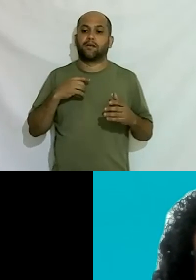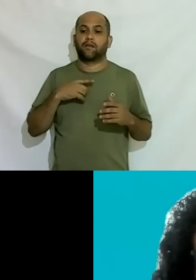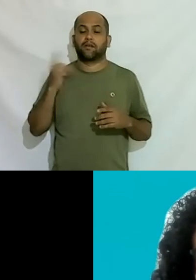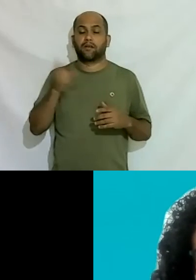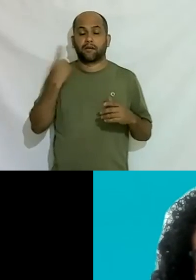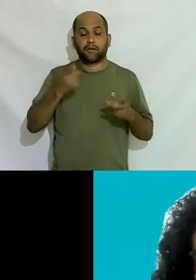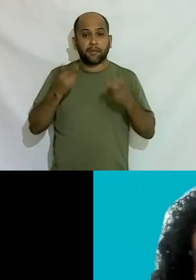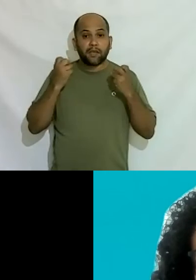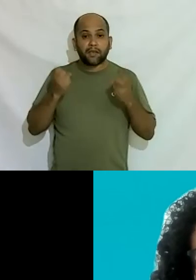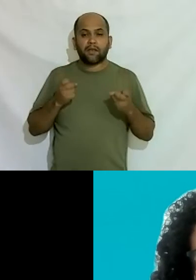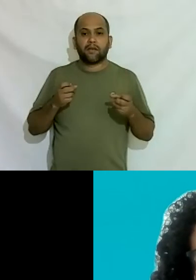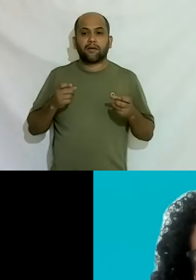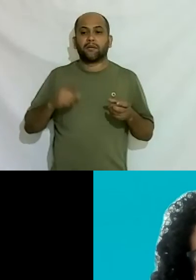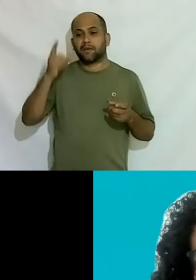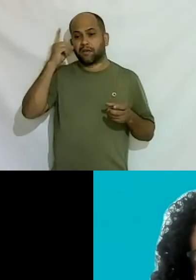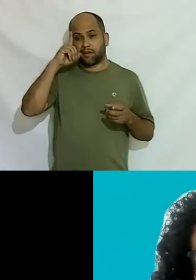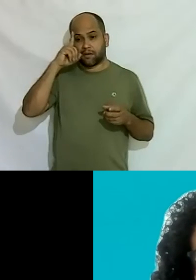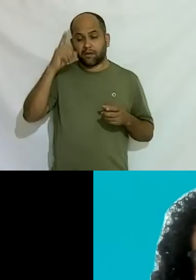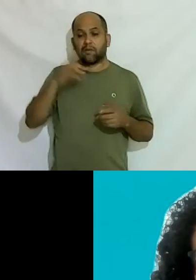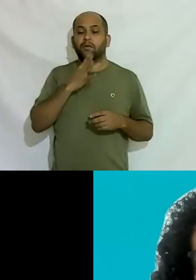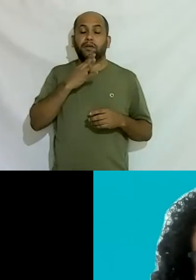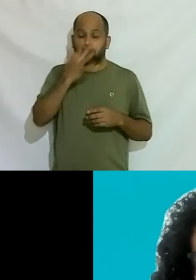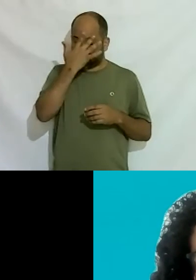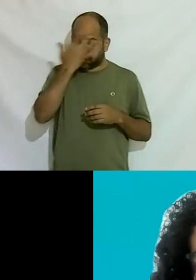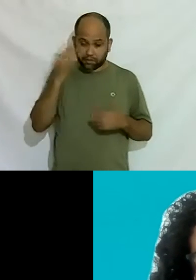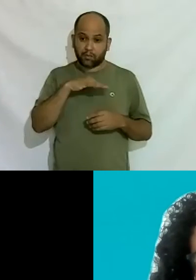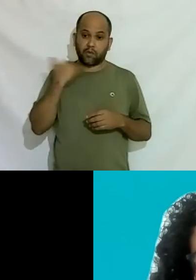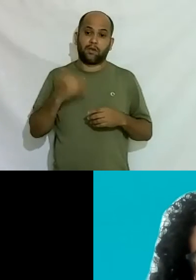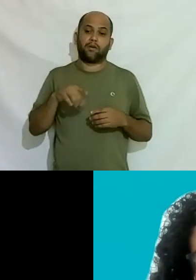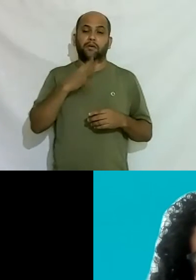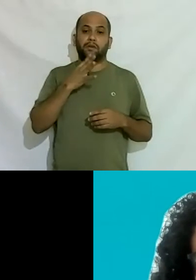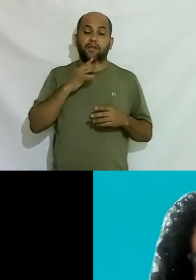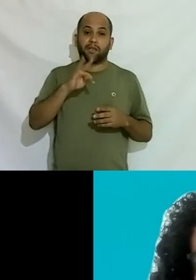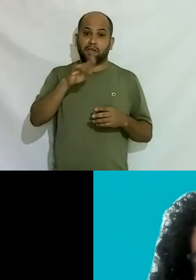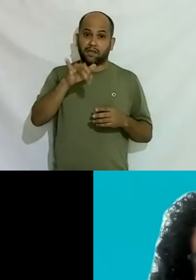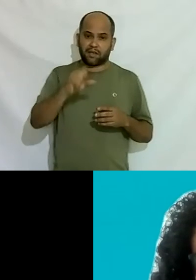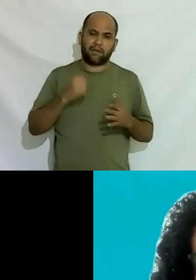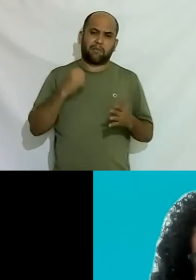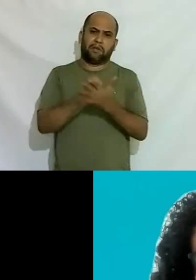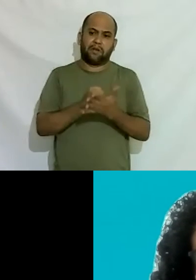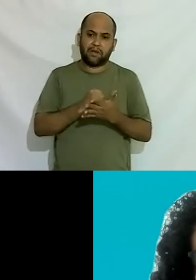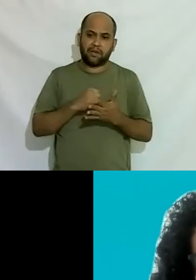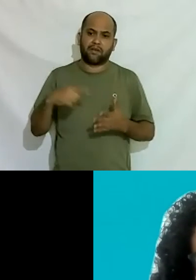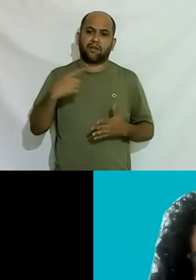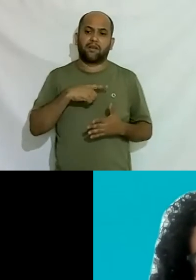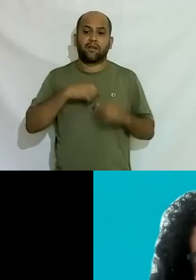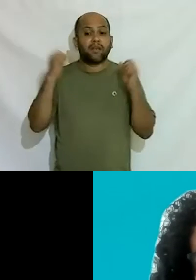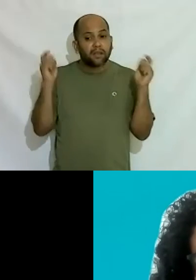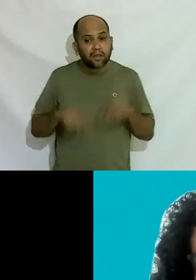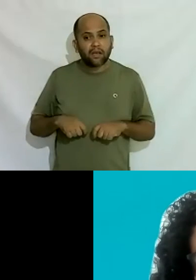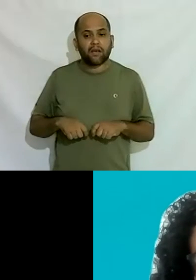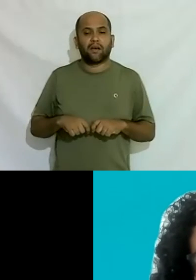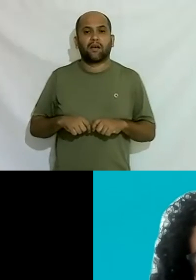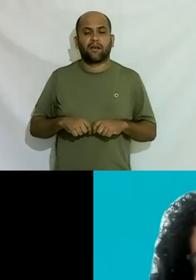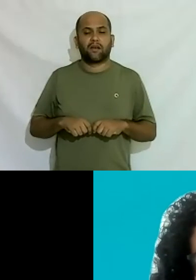fotos todos os dias conheço pessoas que morreram conheci trans por assassinatos do nada eu digo posso não ver só de andar na